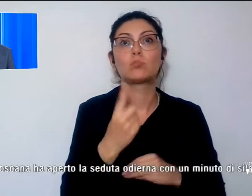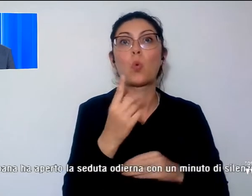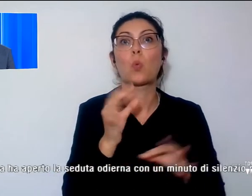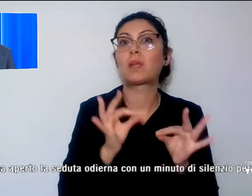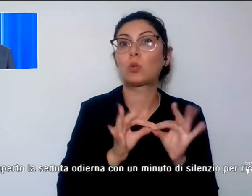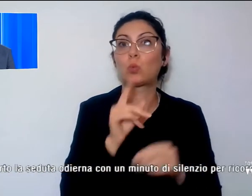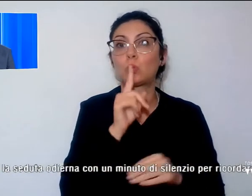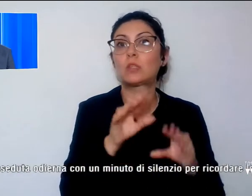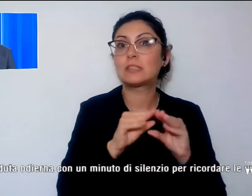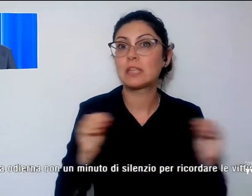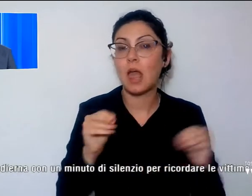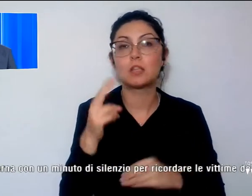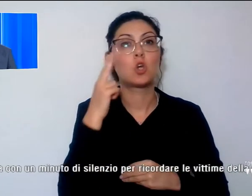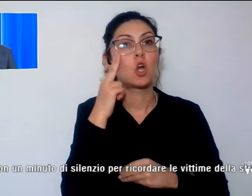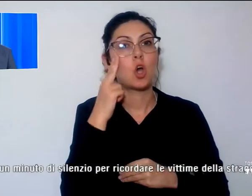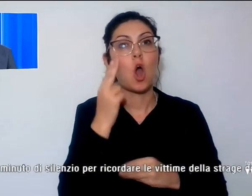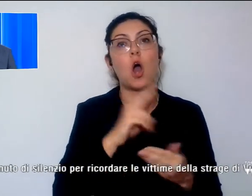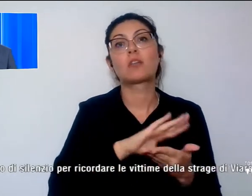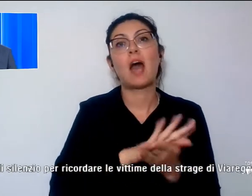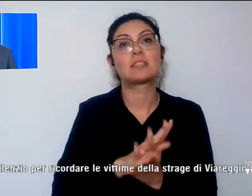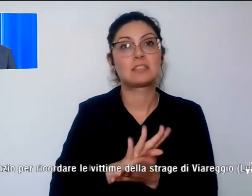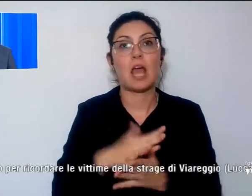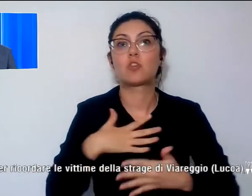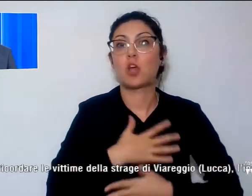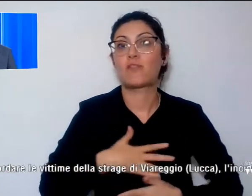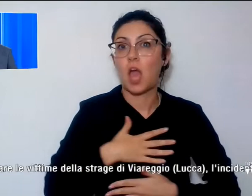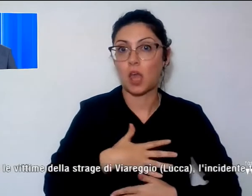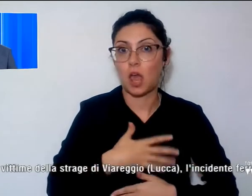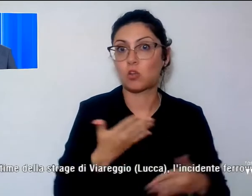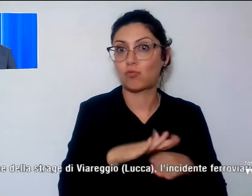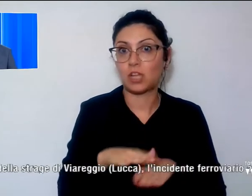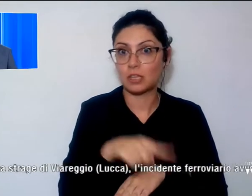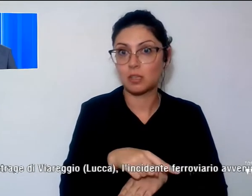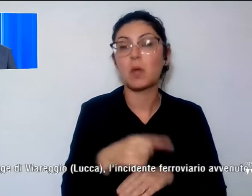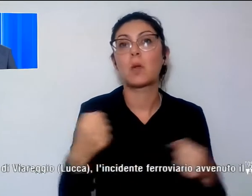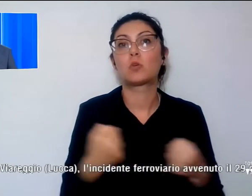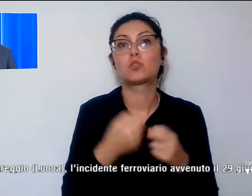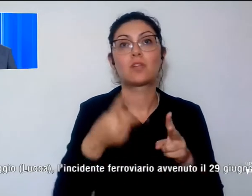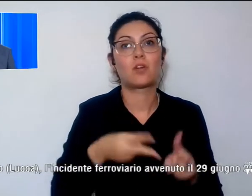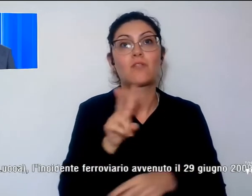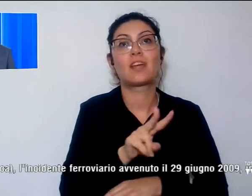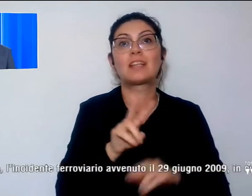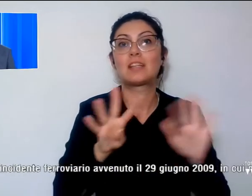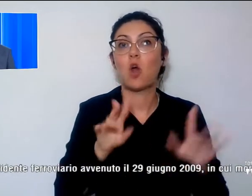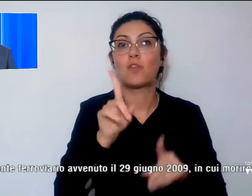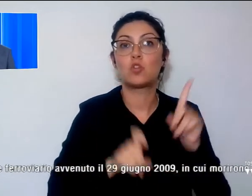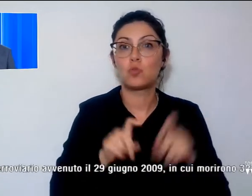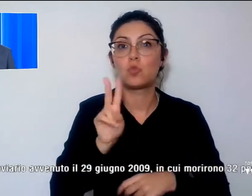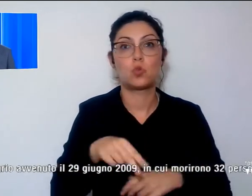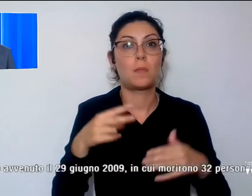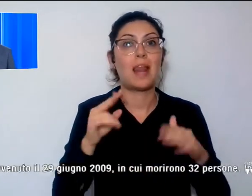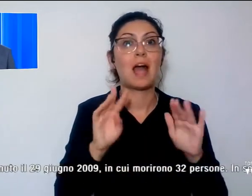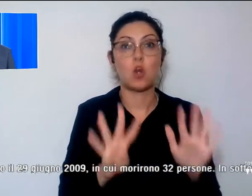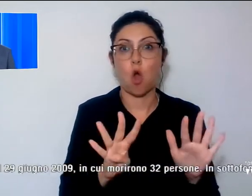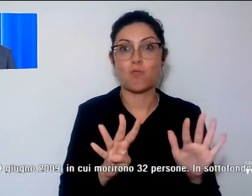vittime della strage di Viareggio, l'incidente ferroviario avvenuto il 29 giugno del 2009, in cui